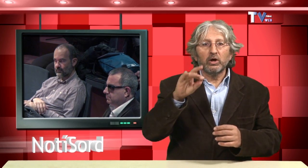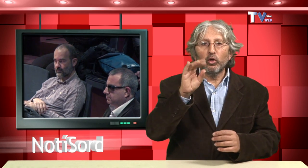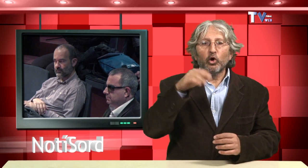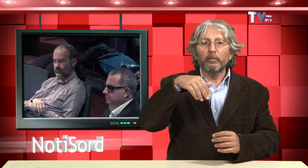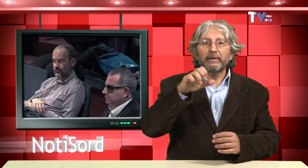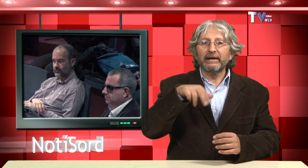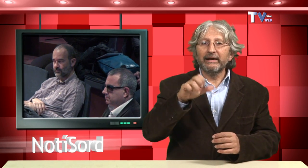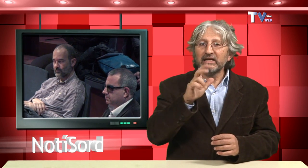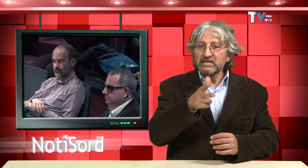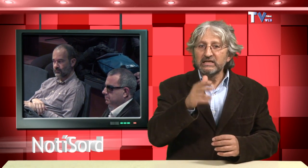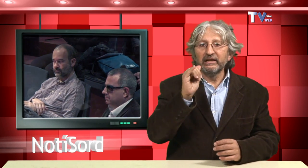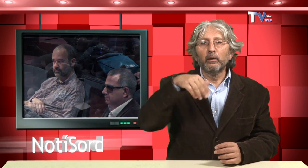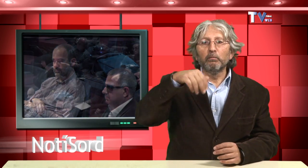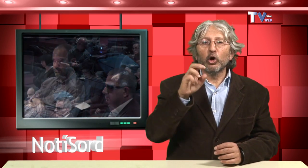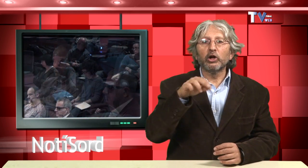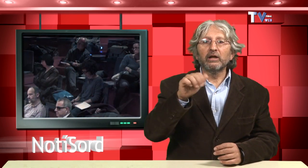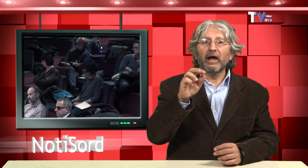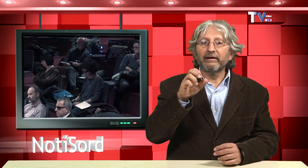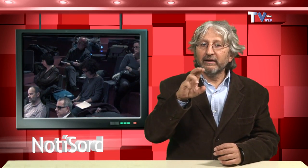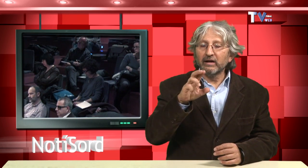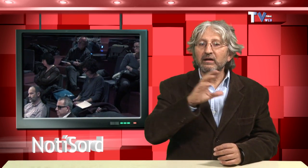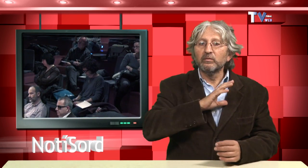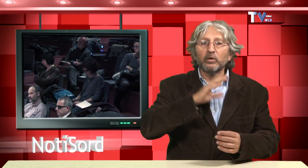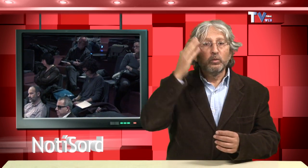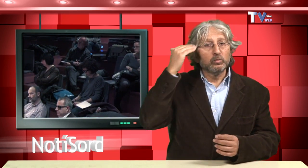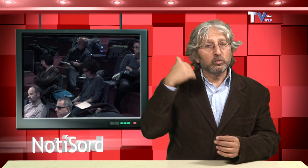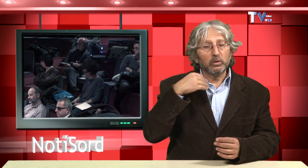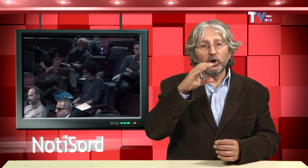la Casa Museu Domènec i Montaner de Canet de Mar,